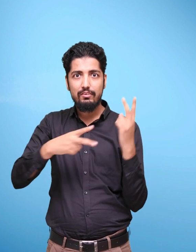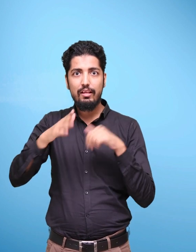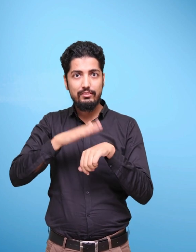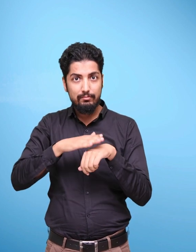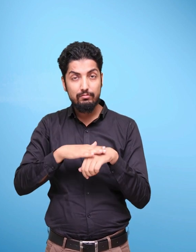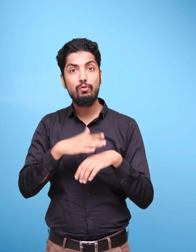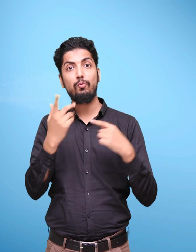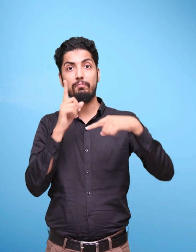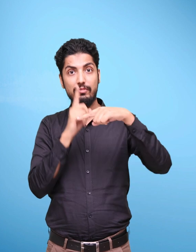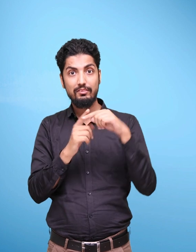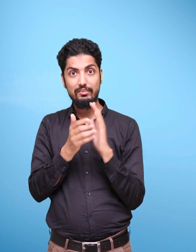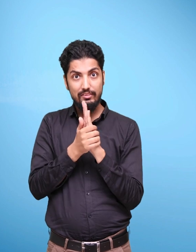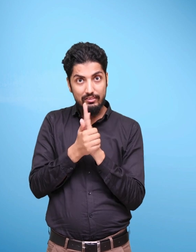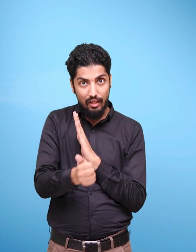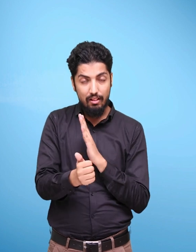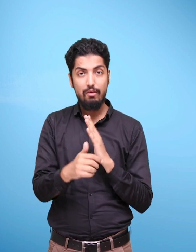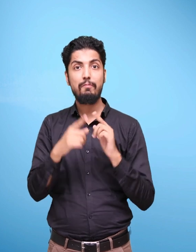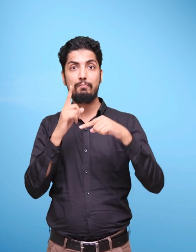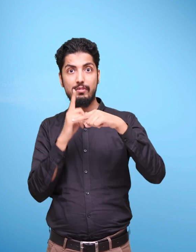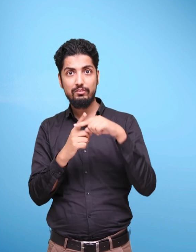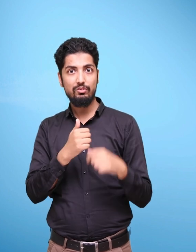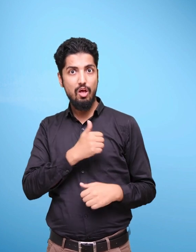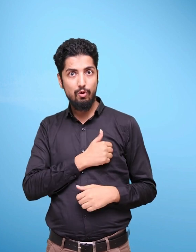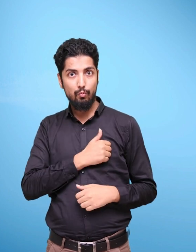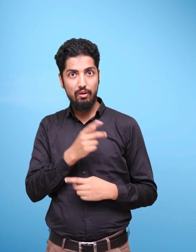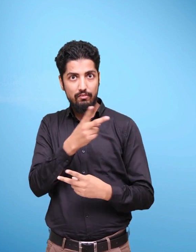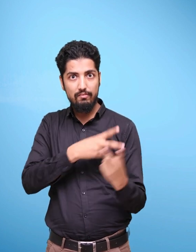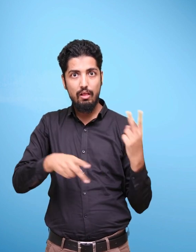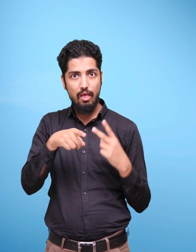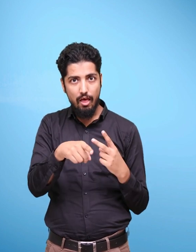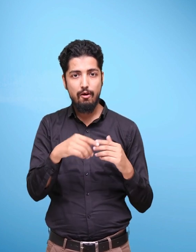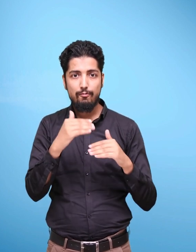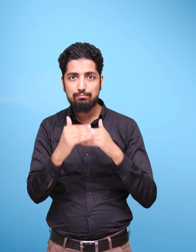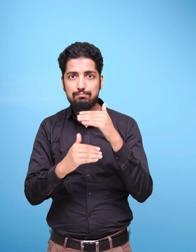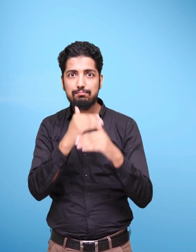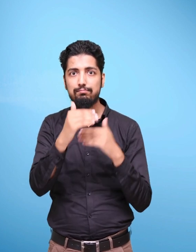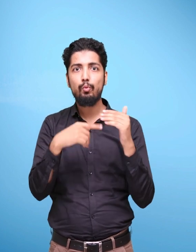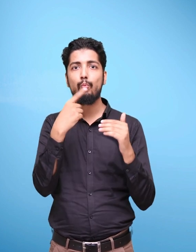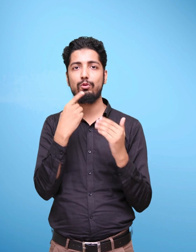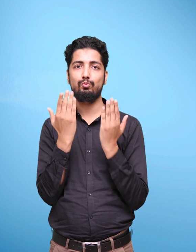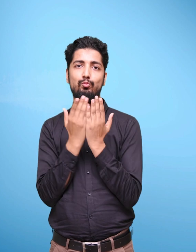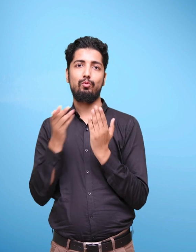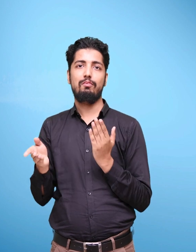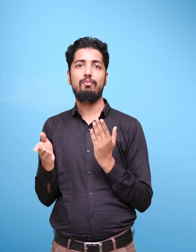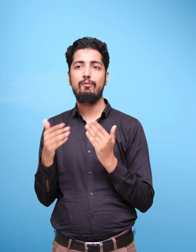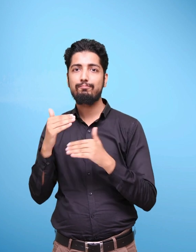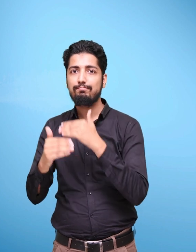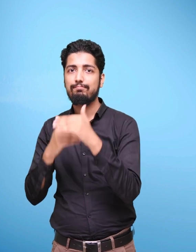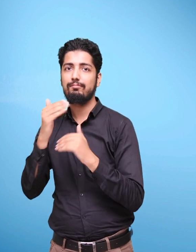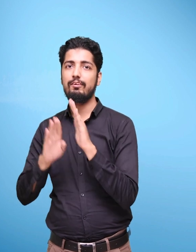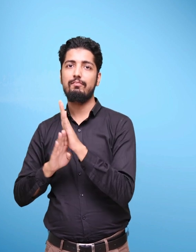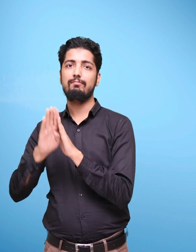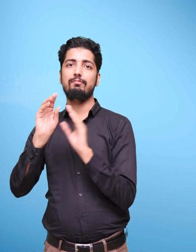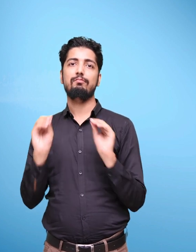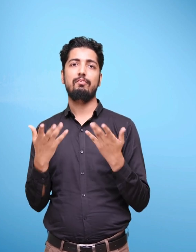Vijnanamaya and Anandamaya. Besides, it also focuses on integrating a child's experiences at home with the